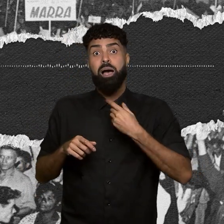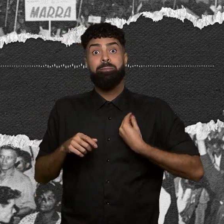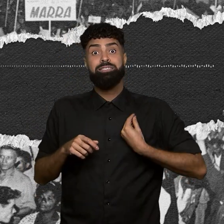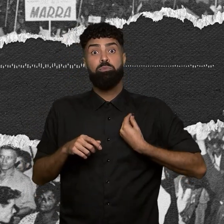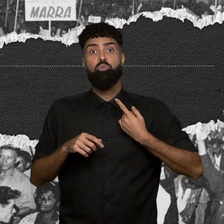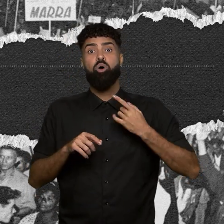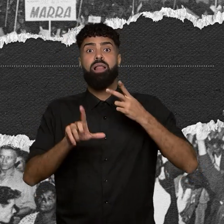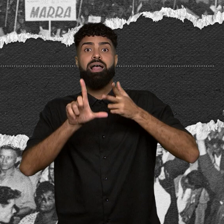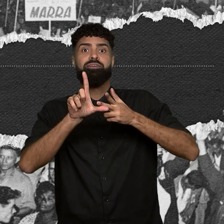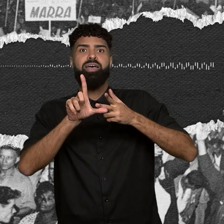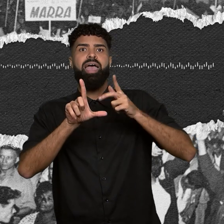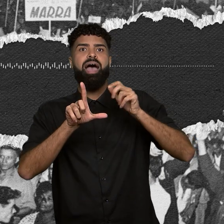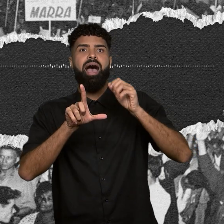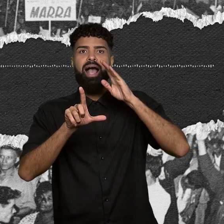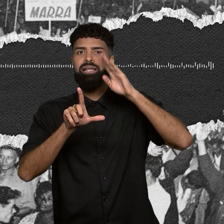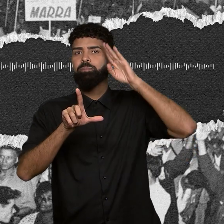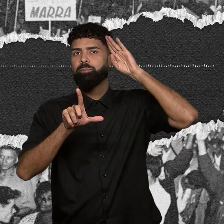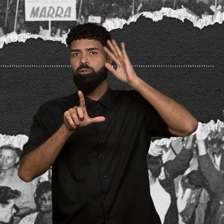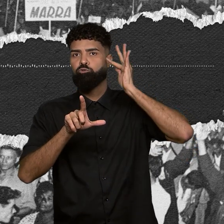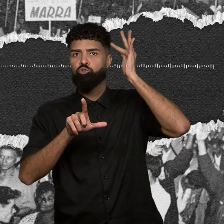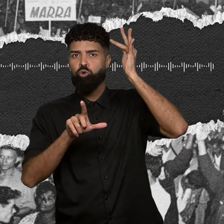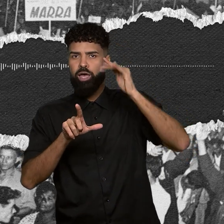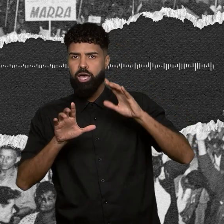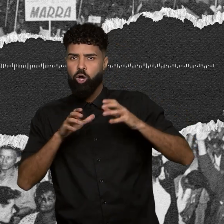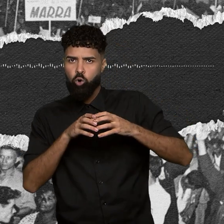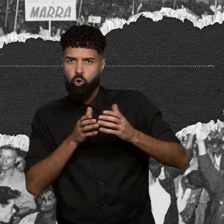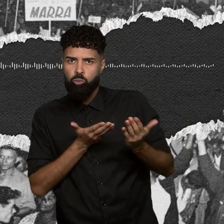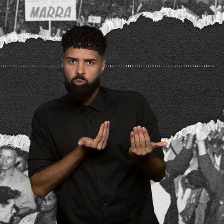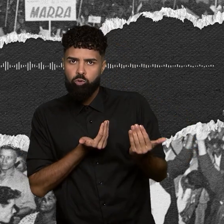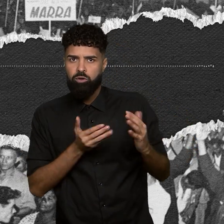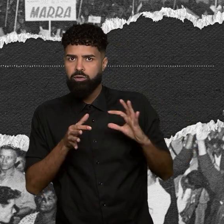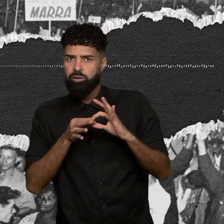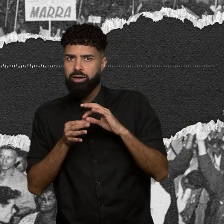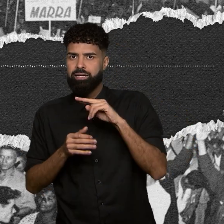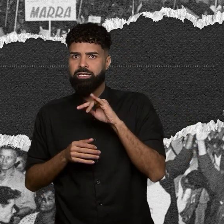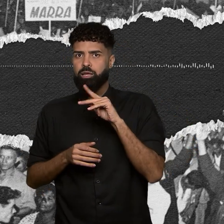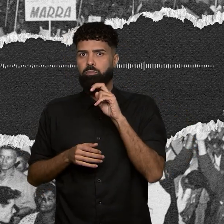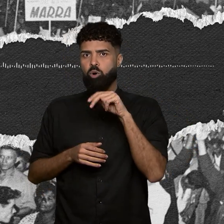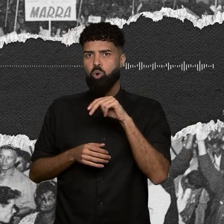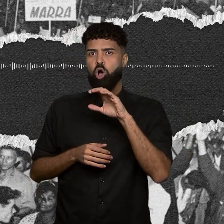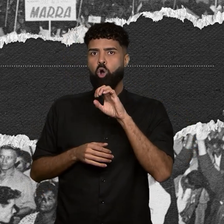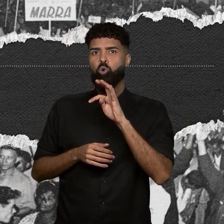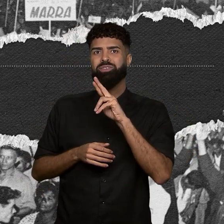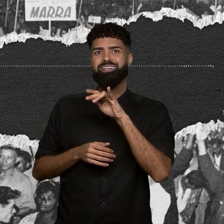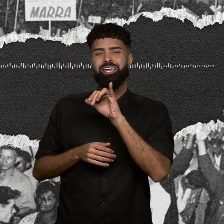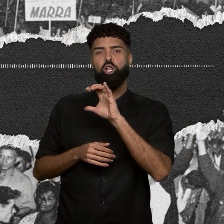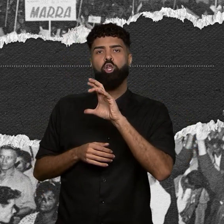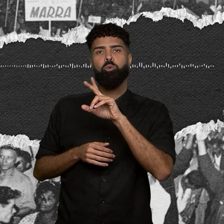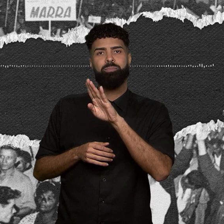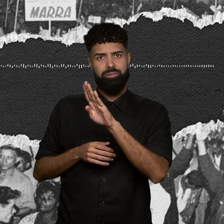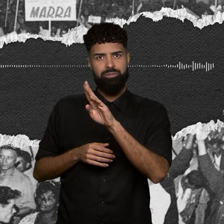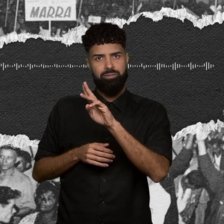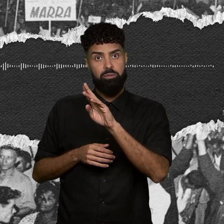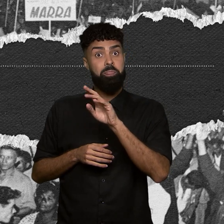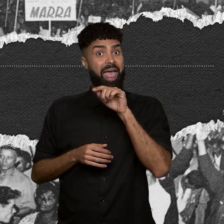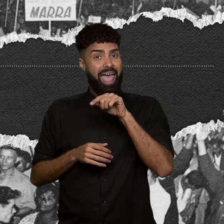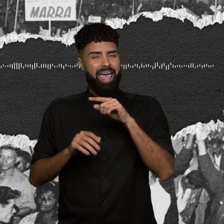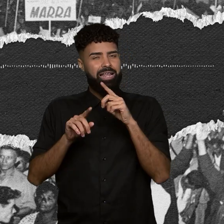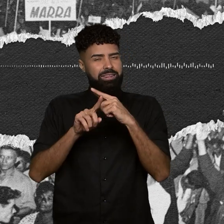do Futuro, um grupo de jovens vinculado ao Nippon Country Club em São Paulo. Esse é um trecho da live. Quando eu